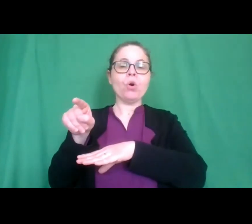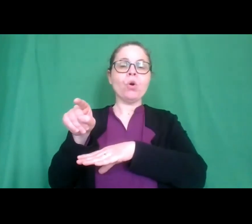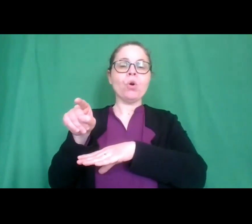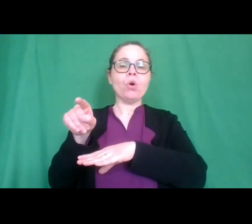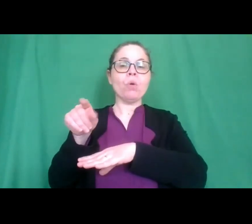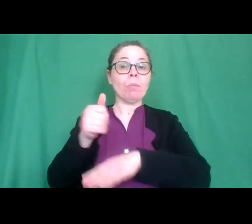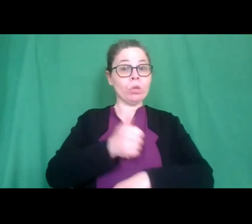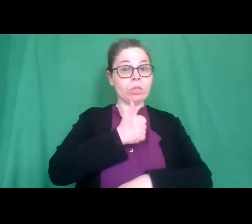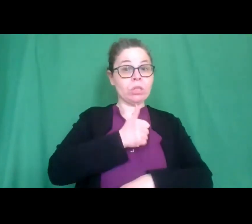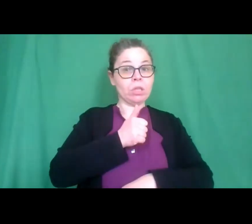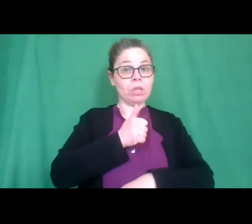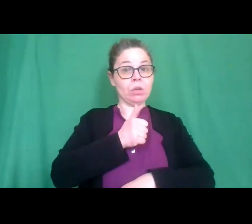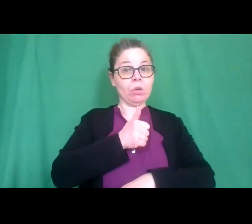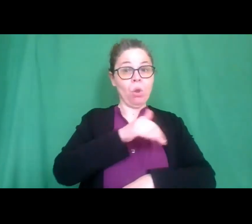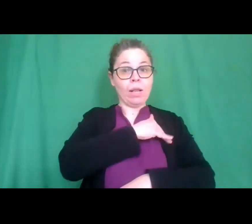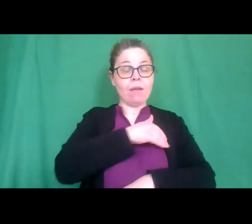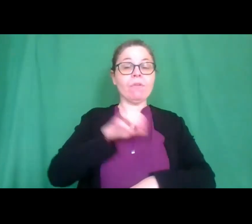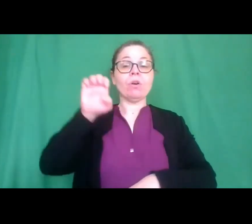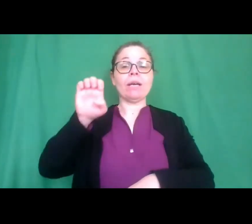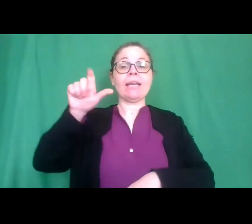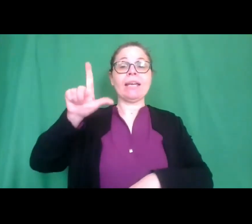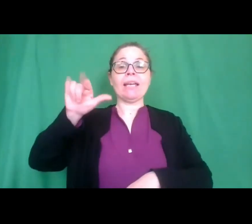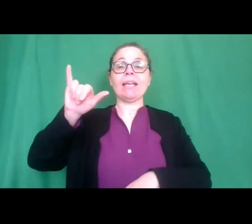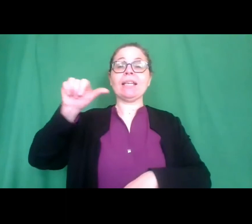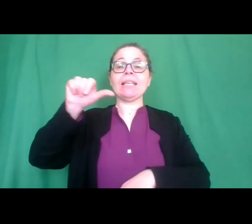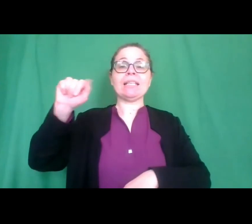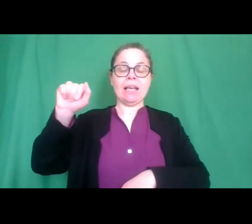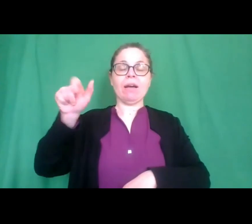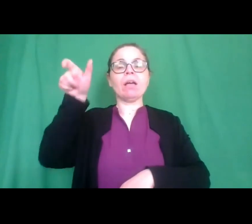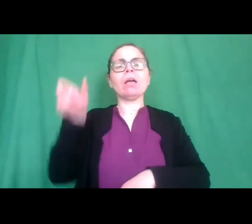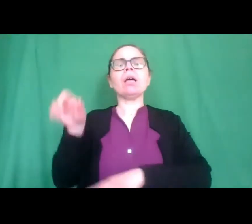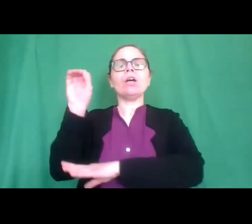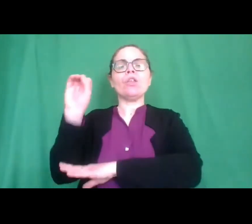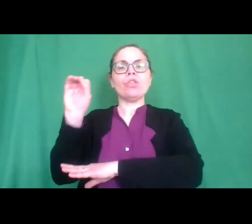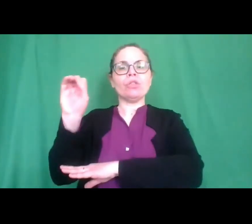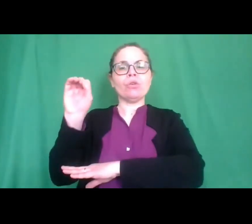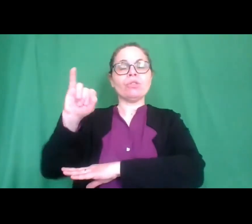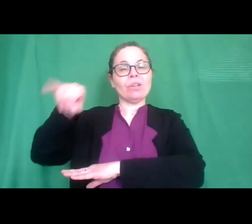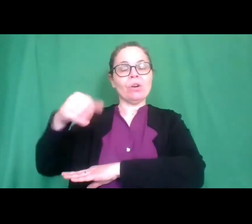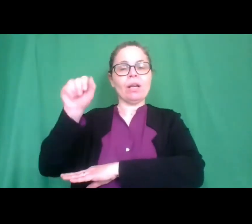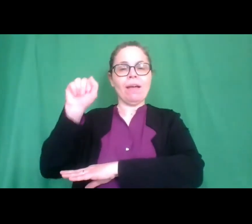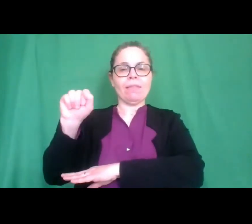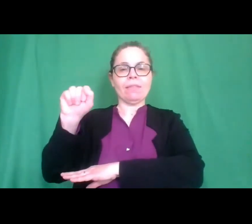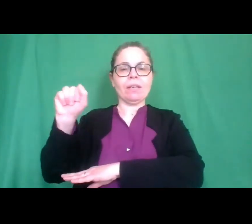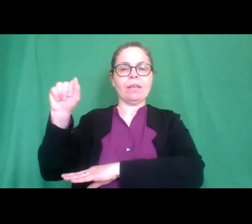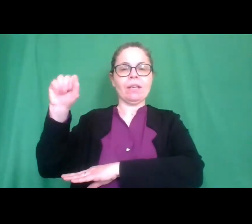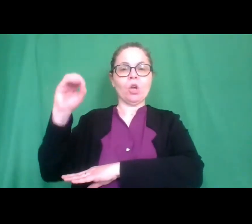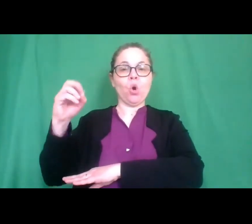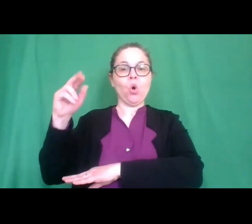singolo allievo Elisa e il docente Jorge Andrea Soteri